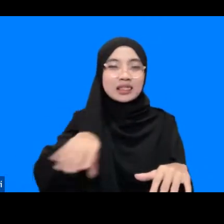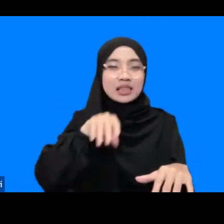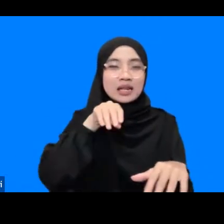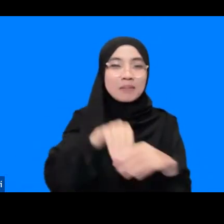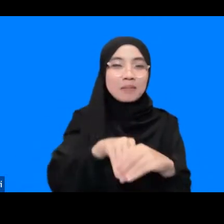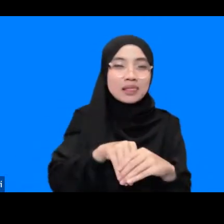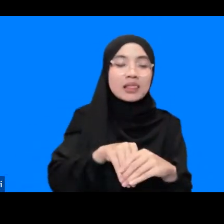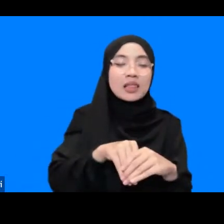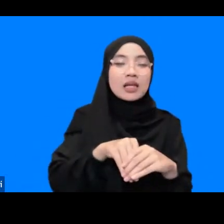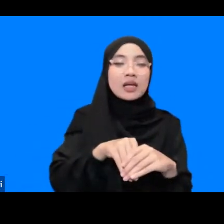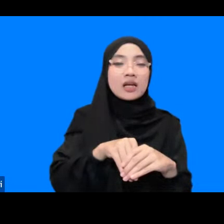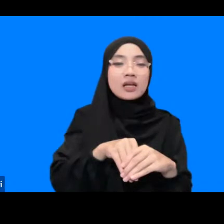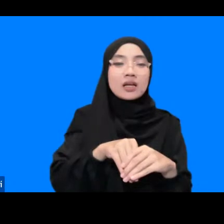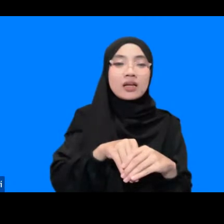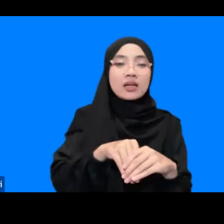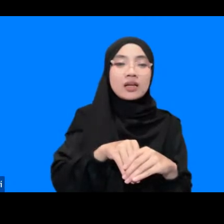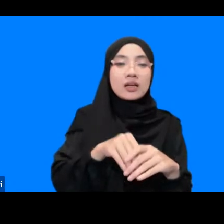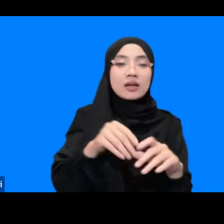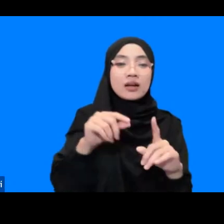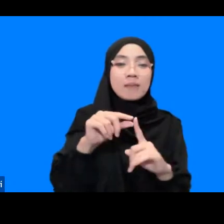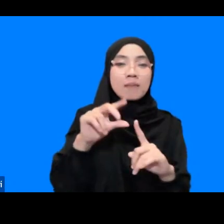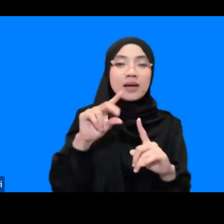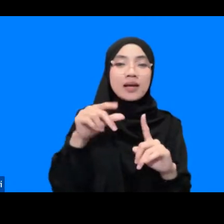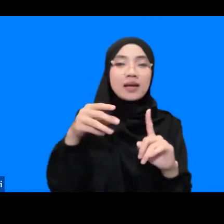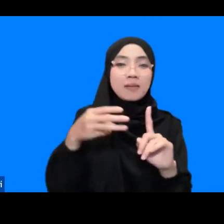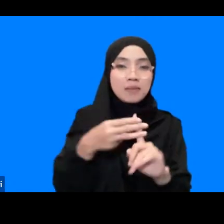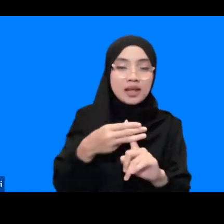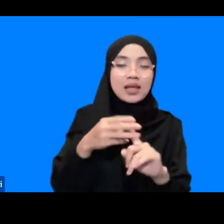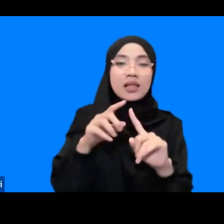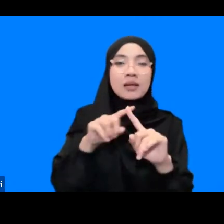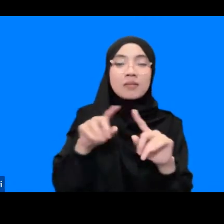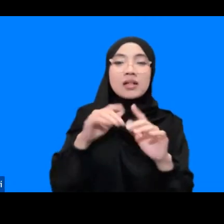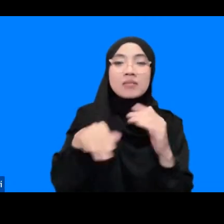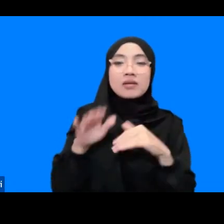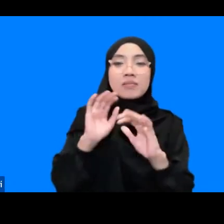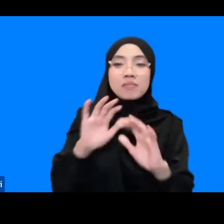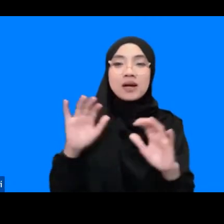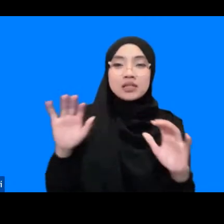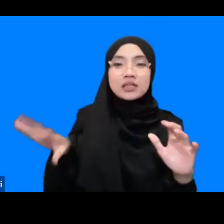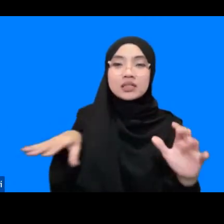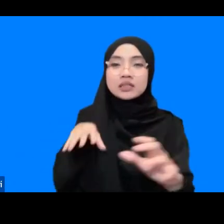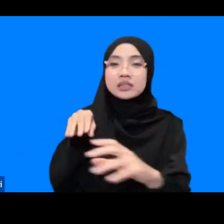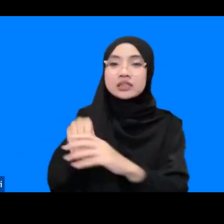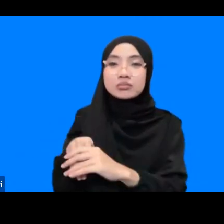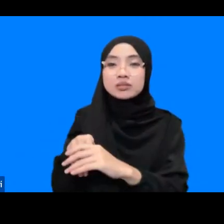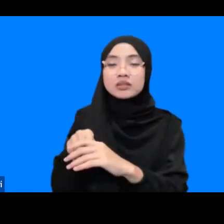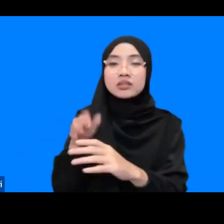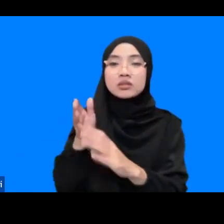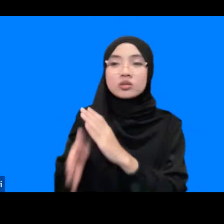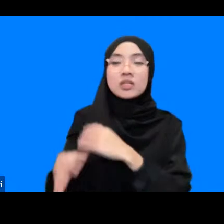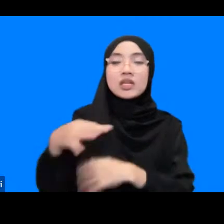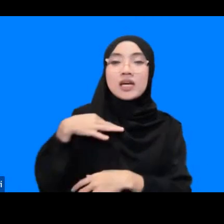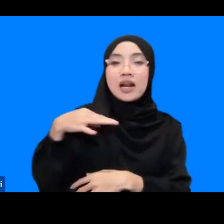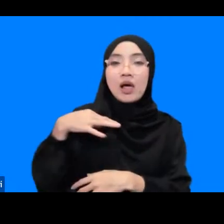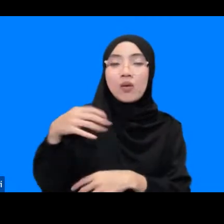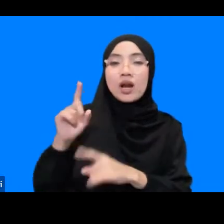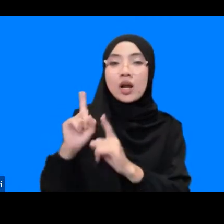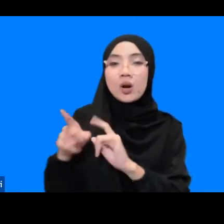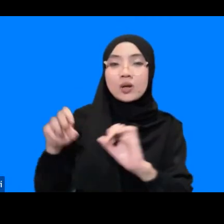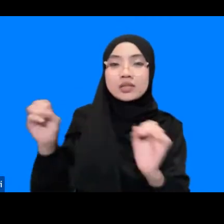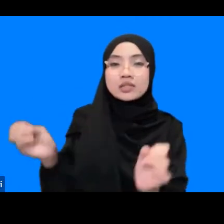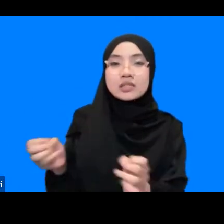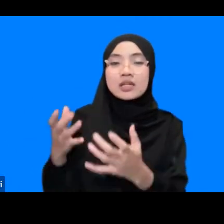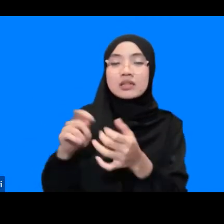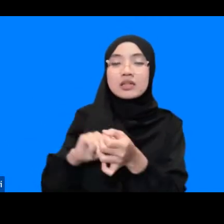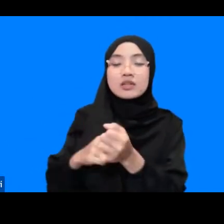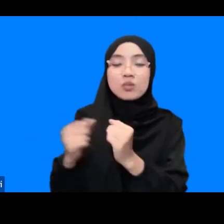dalam PRB namun banyak yang lebih memilih turun menjadi relawan saat di masa